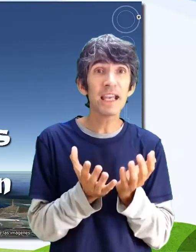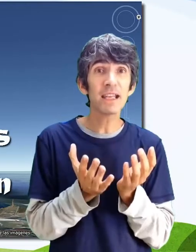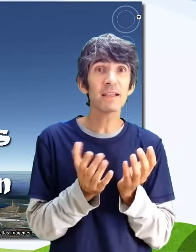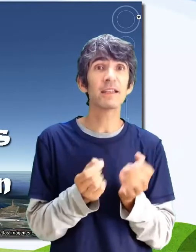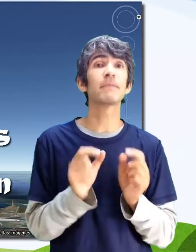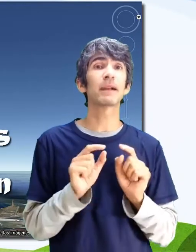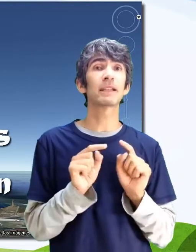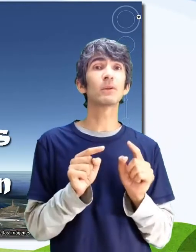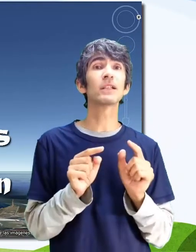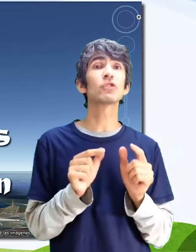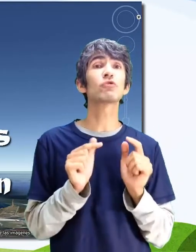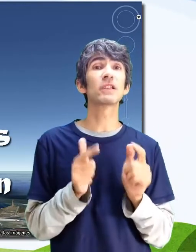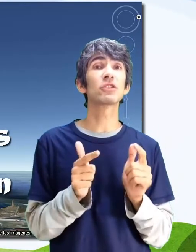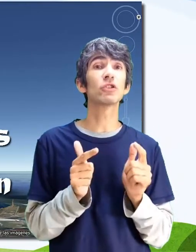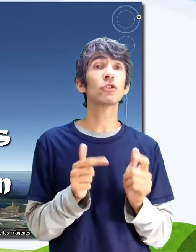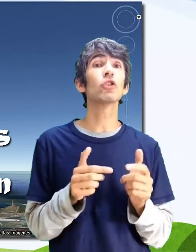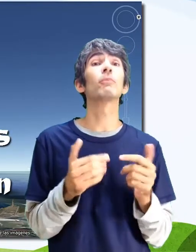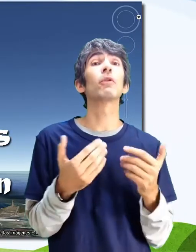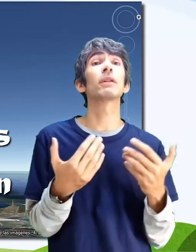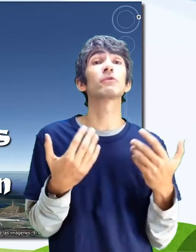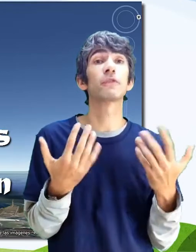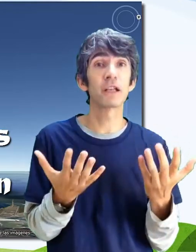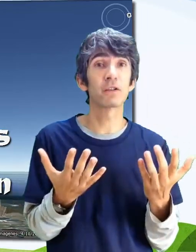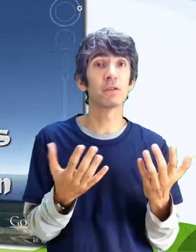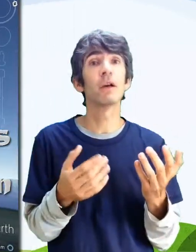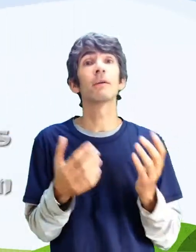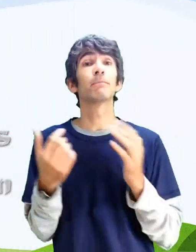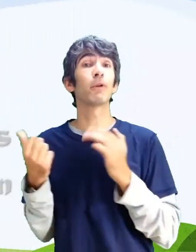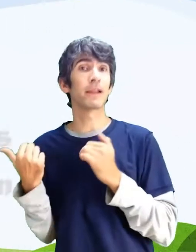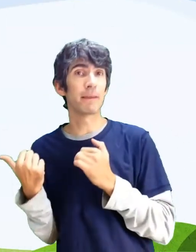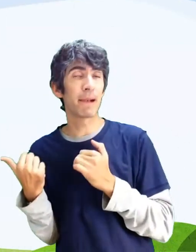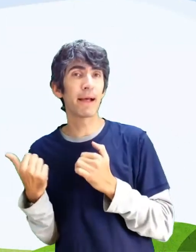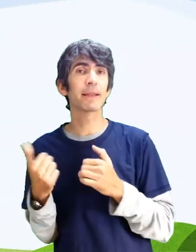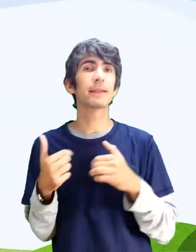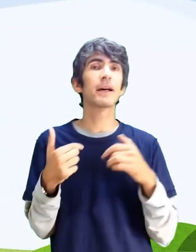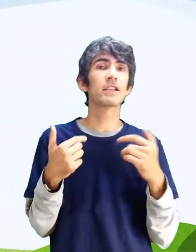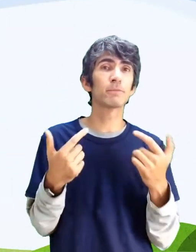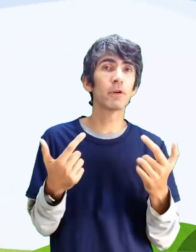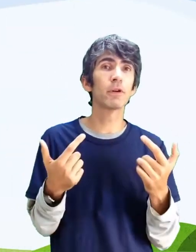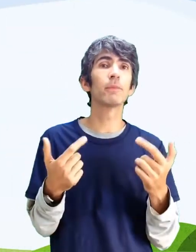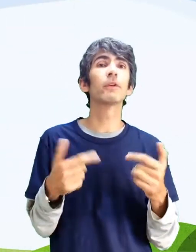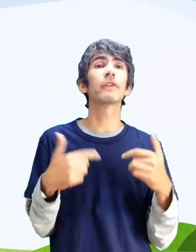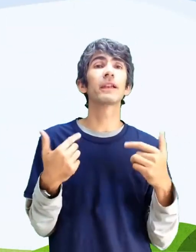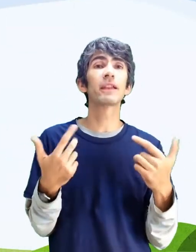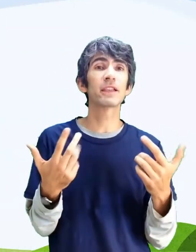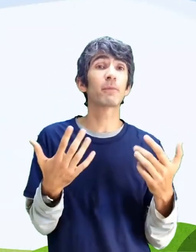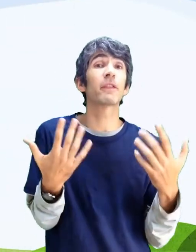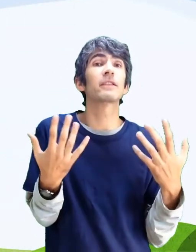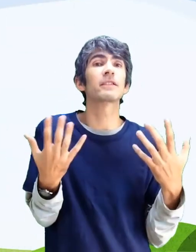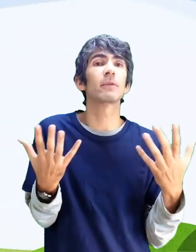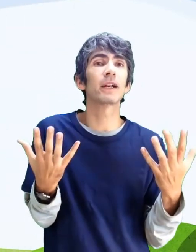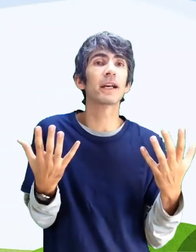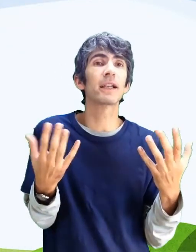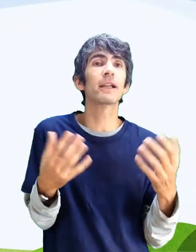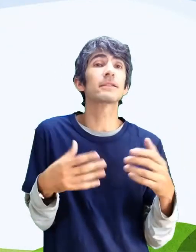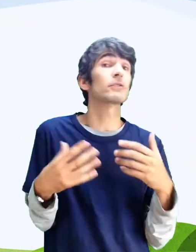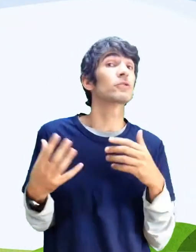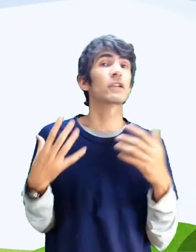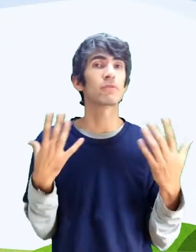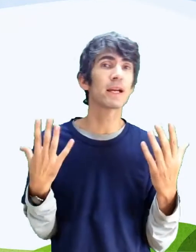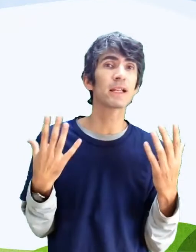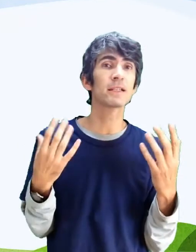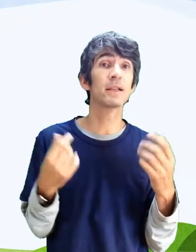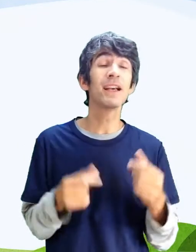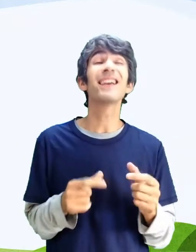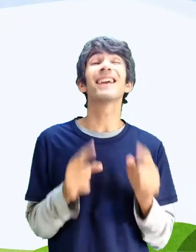aire y partículas de suspensión o polvo atmosférico, polen de plantas, polvo, cenizas procedentes de volcanes,